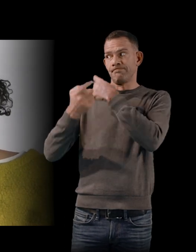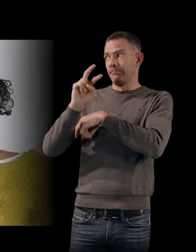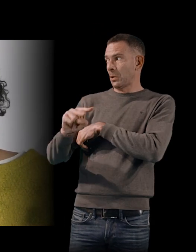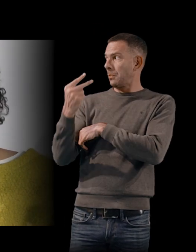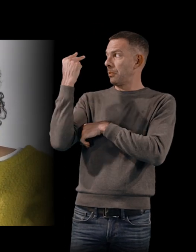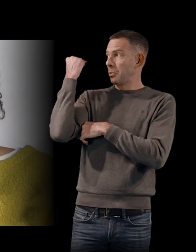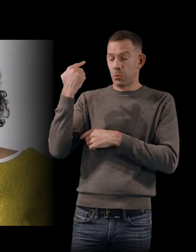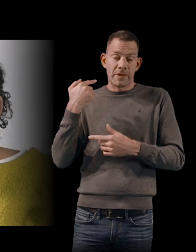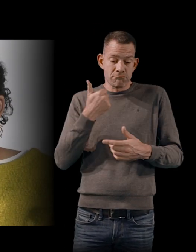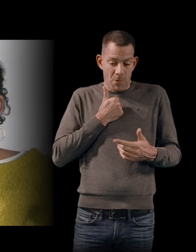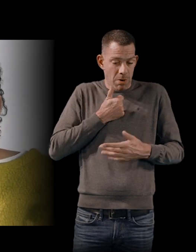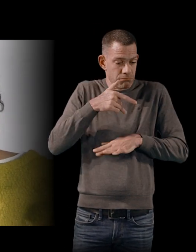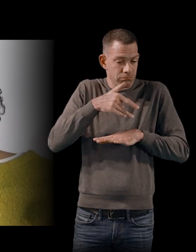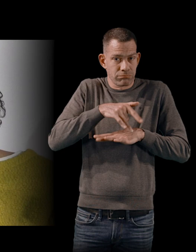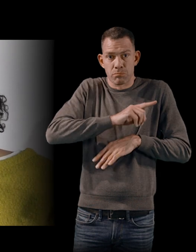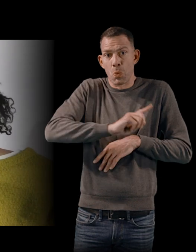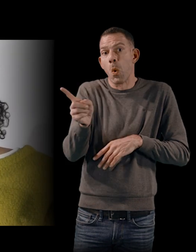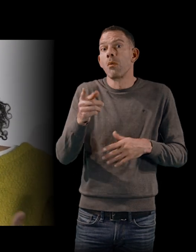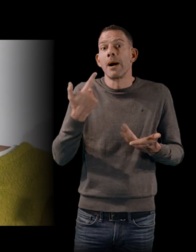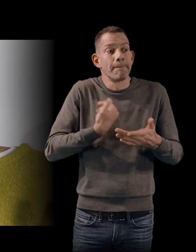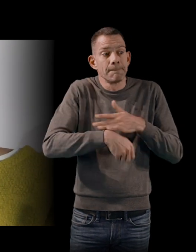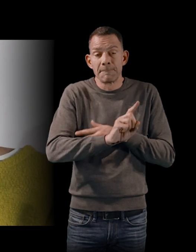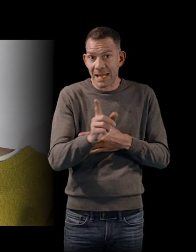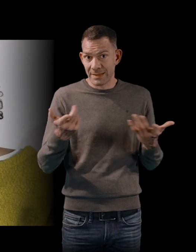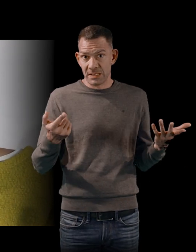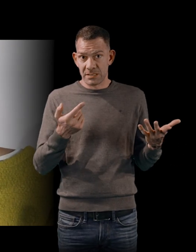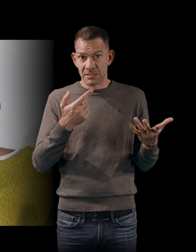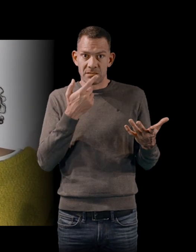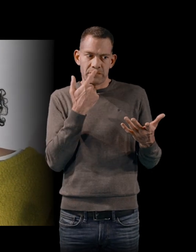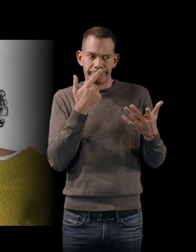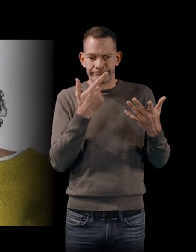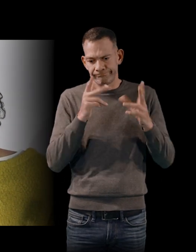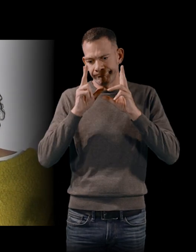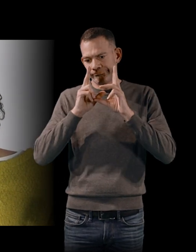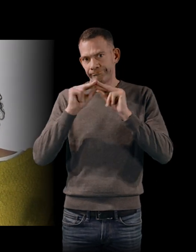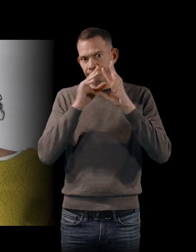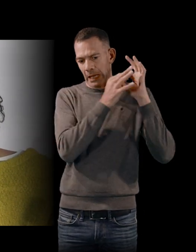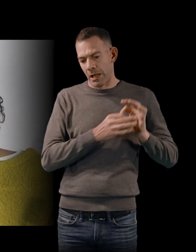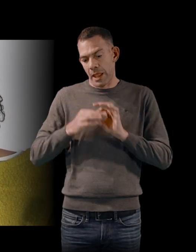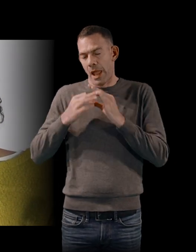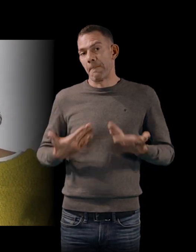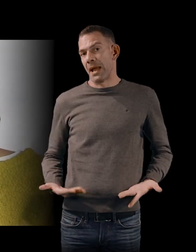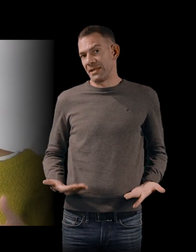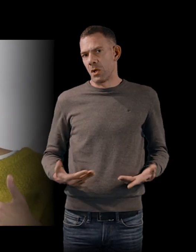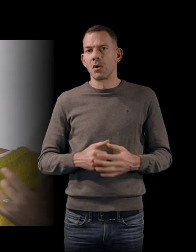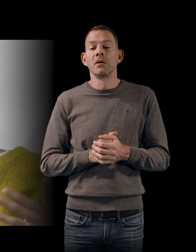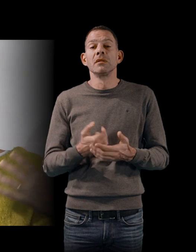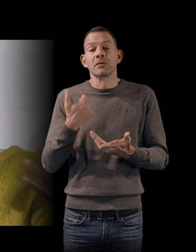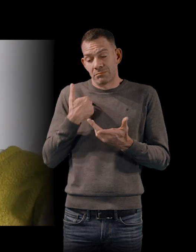puisque je n'étais pas née à cette époque, finalement, on parle du présent aussi. Donc, à travers ce que je raconte et cette espèce de mise